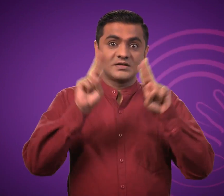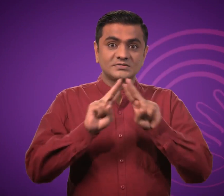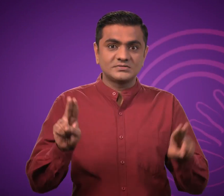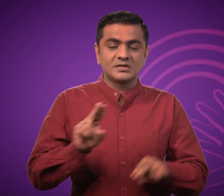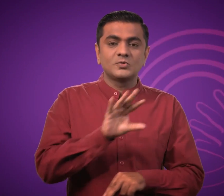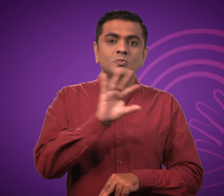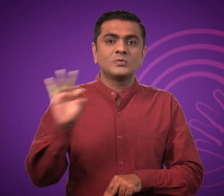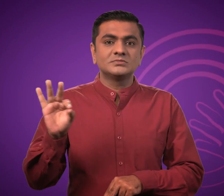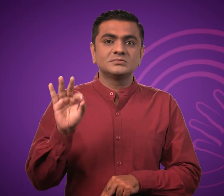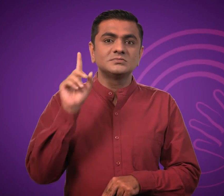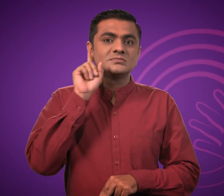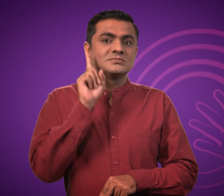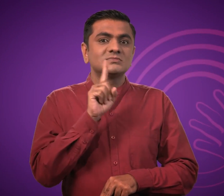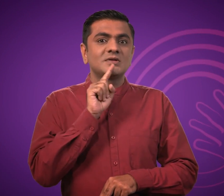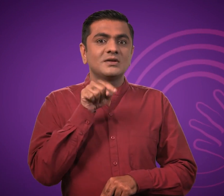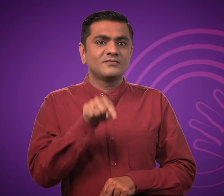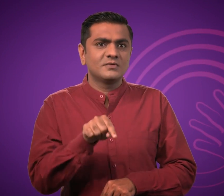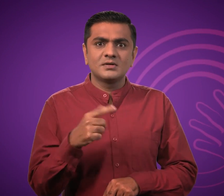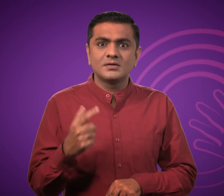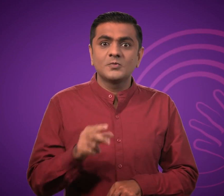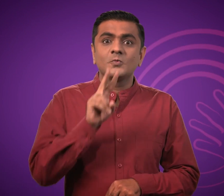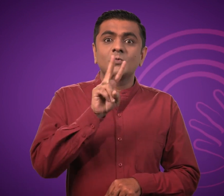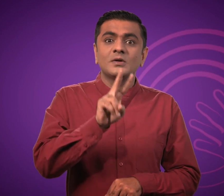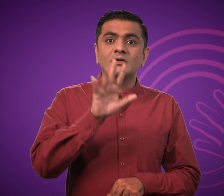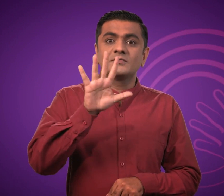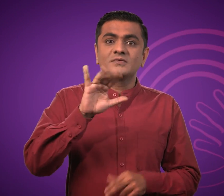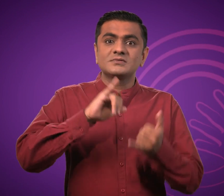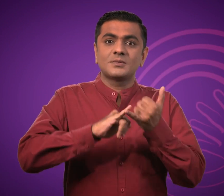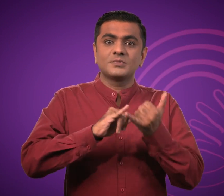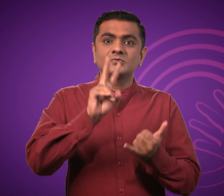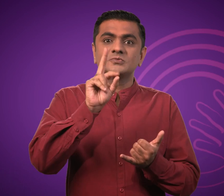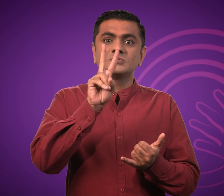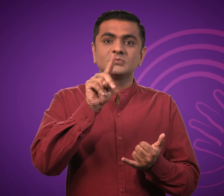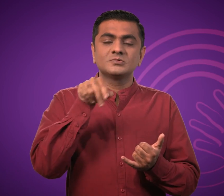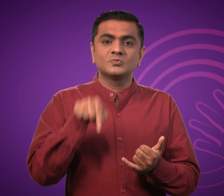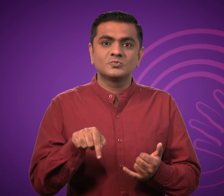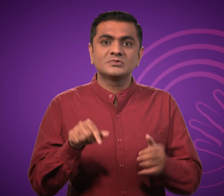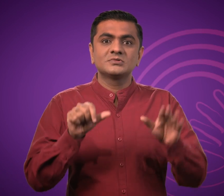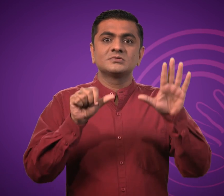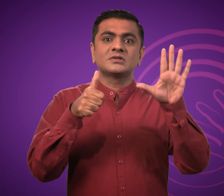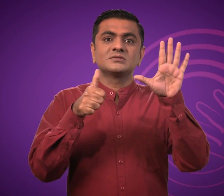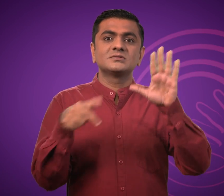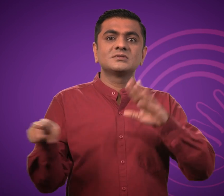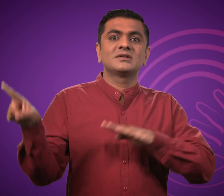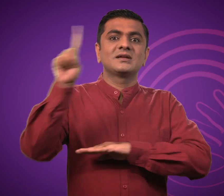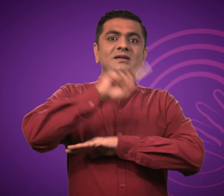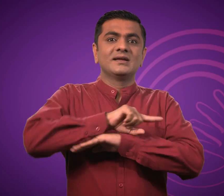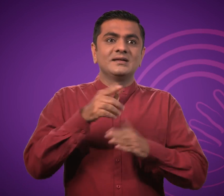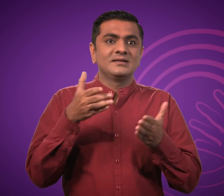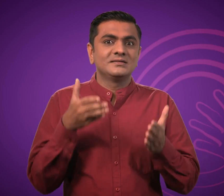हम अभी कर्णबदीर अंतराष्ट्य सप्ताह के मध्य में है और आज 25 सितंबर को छटा दिन है।